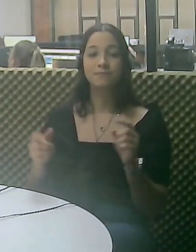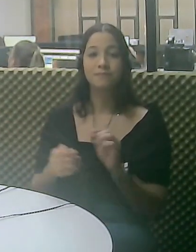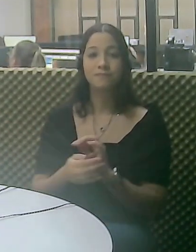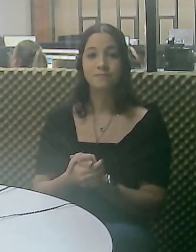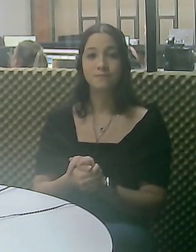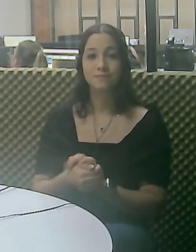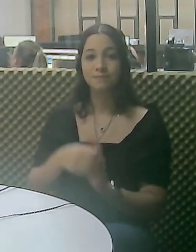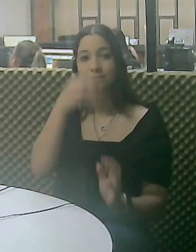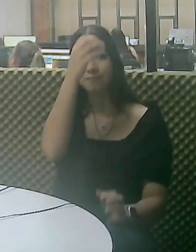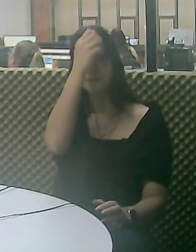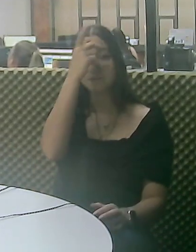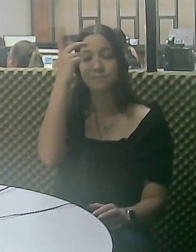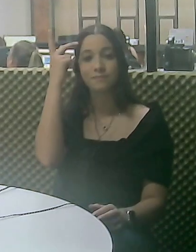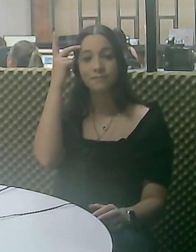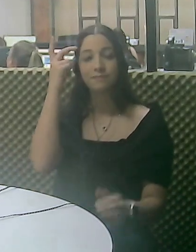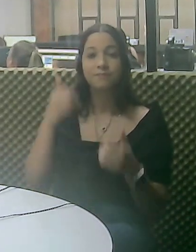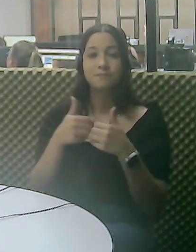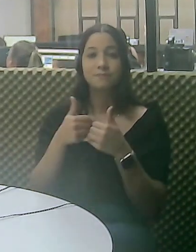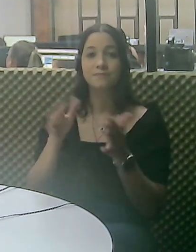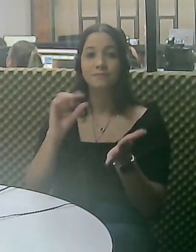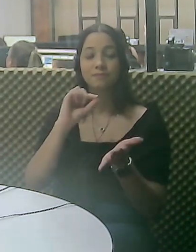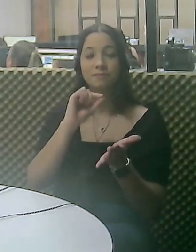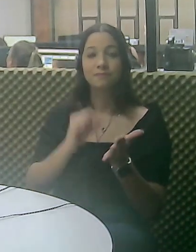Rádio Nossa Cidade